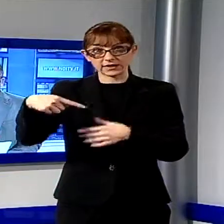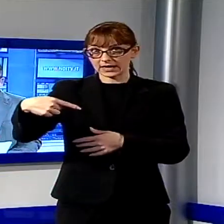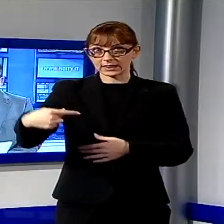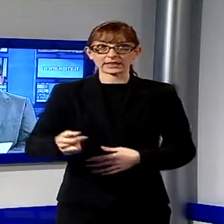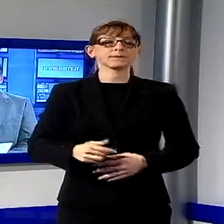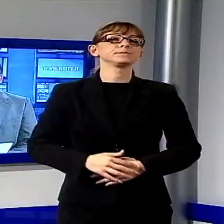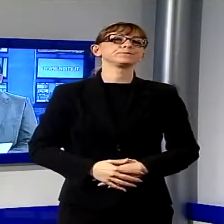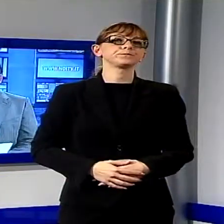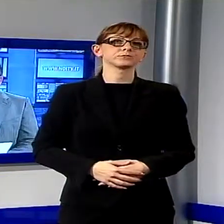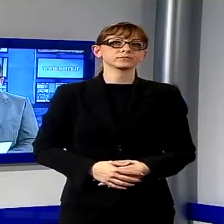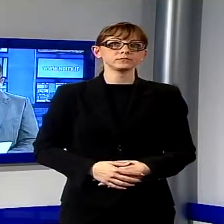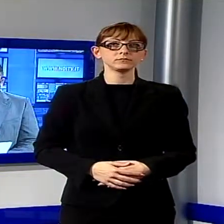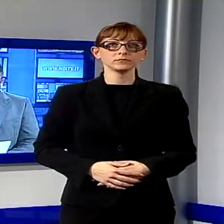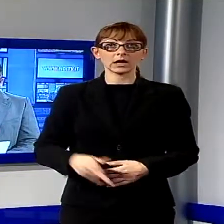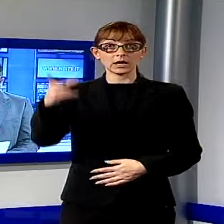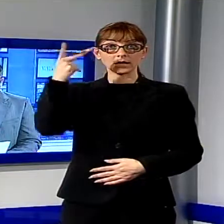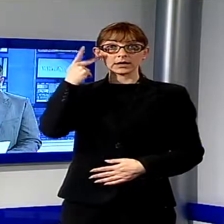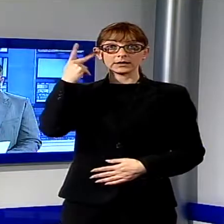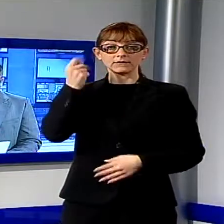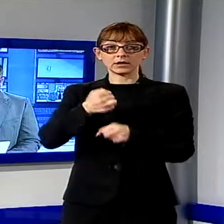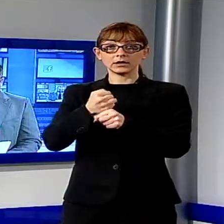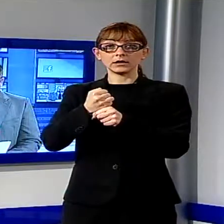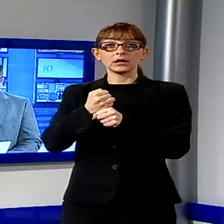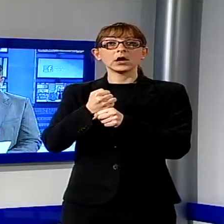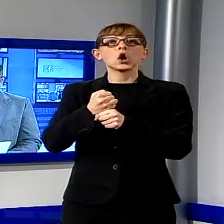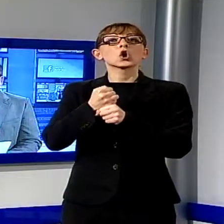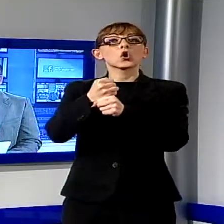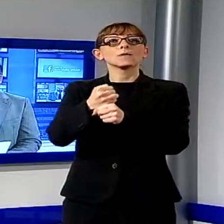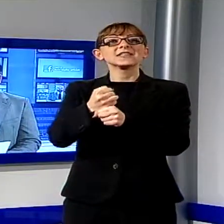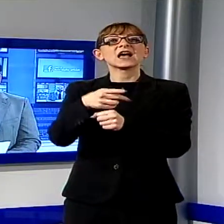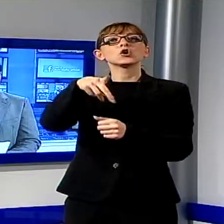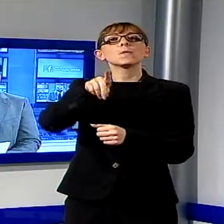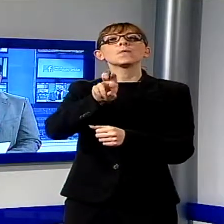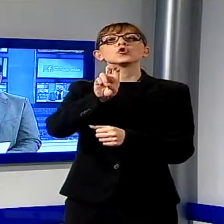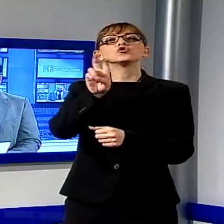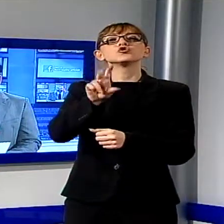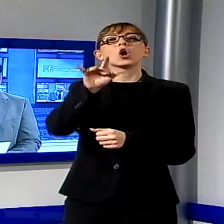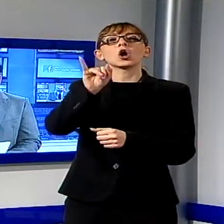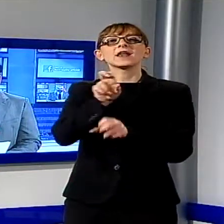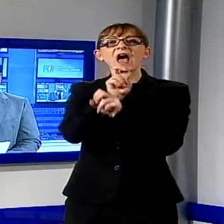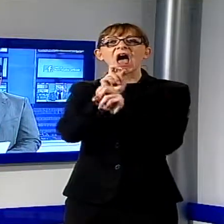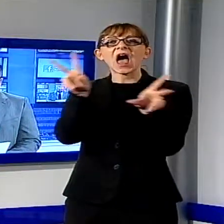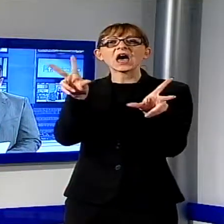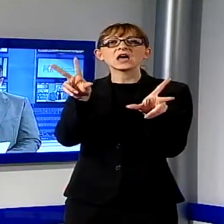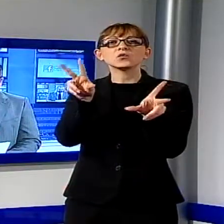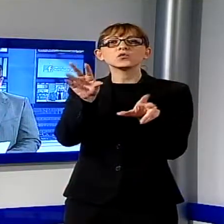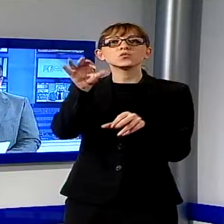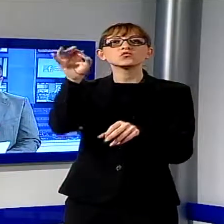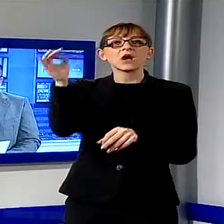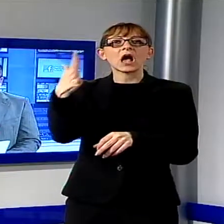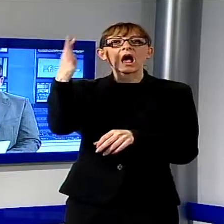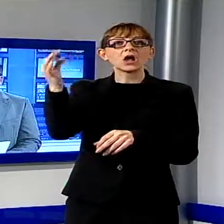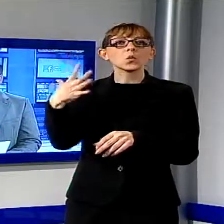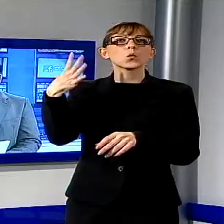commissario della Fondazione Stefano Pozzoli ha annunciato alcune novità che riguardano i prossimi